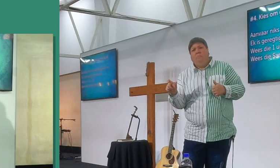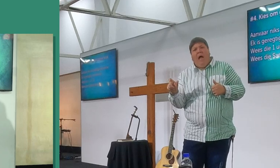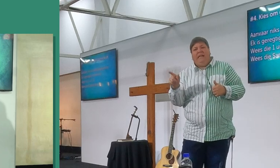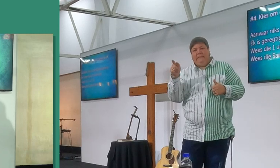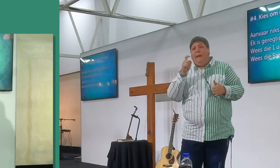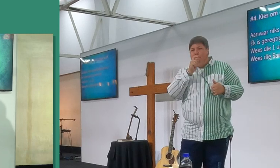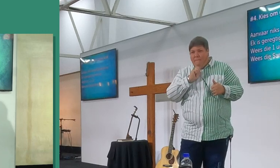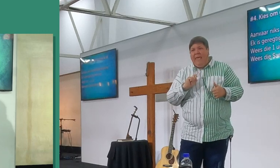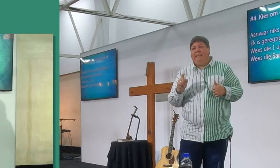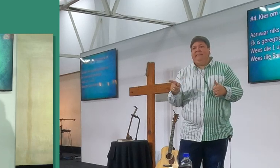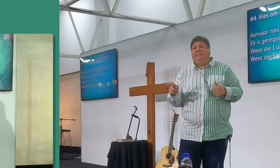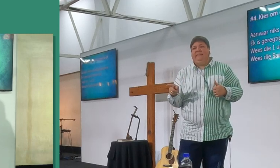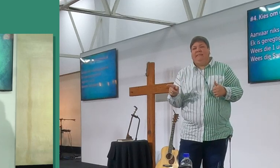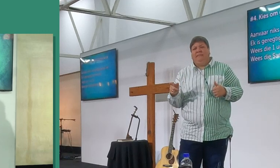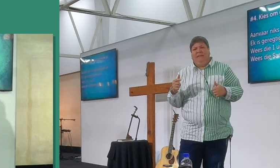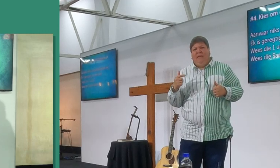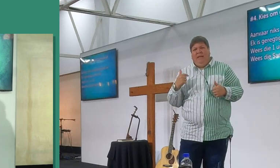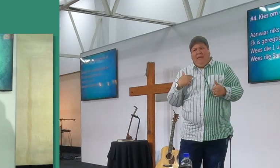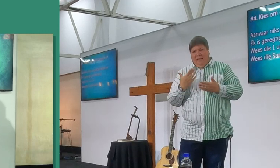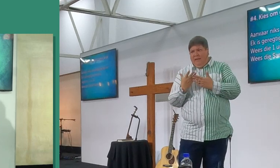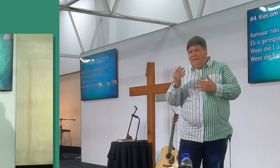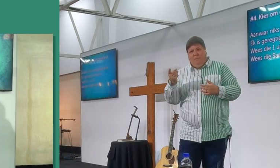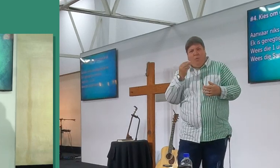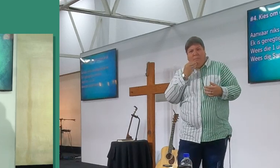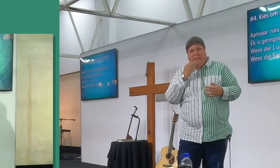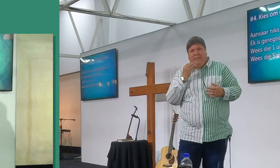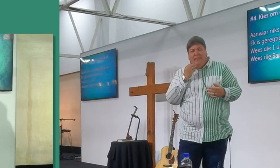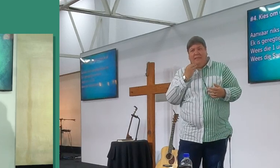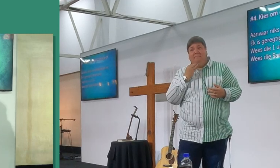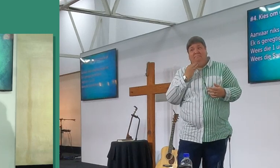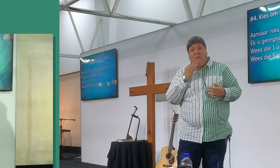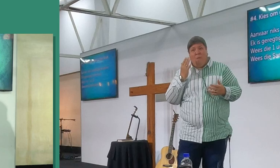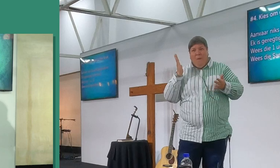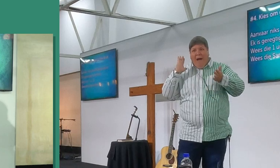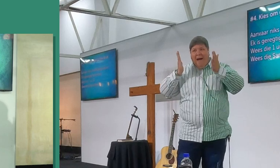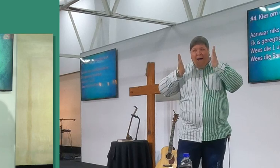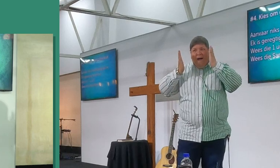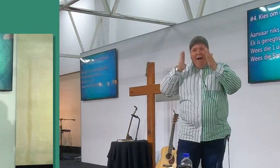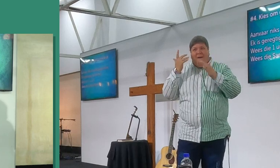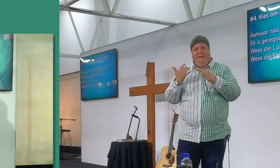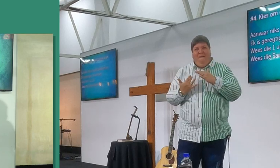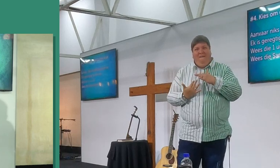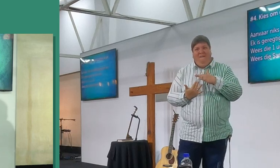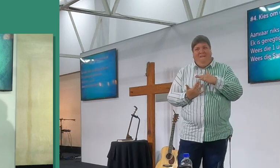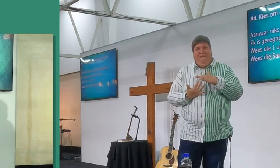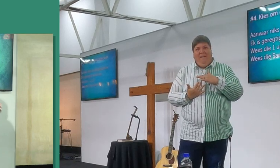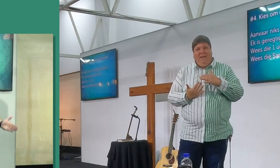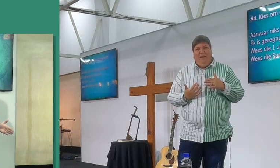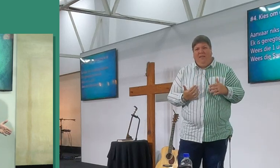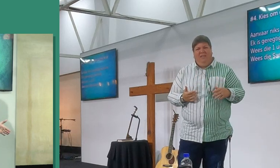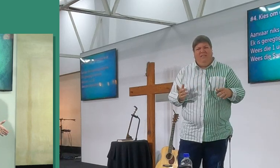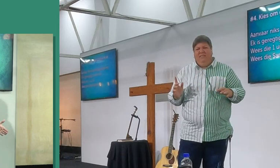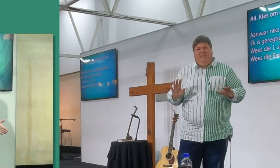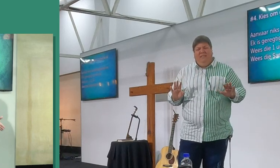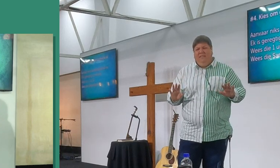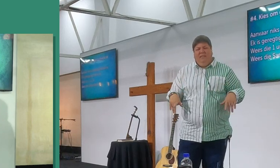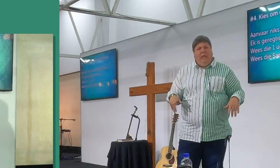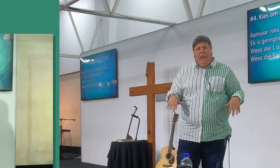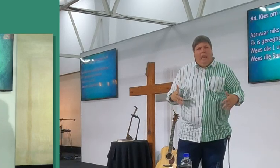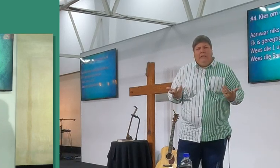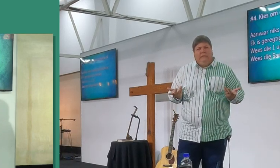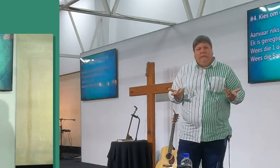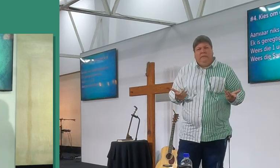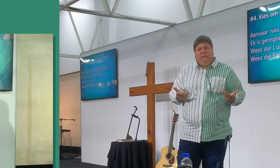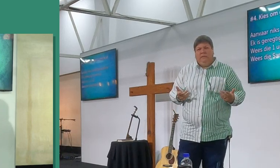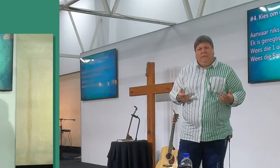maar ek besef wat sy voorrecht het ek, saam met die man, te kan ontbijt jy, jy sê, wow, maar jylle, dit is niks, dit is